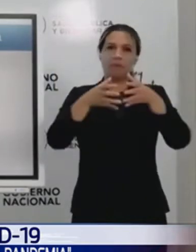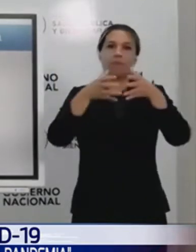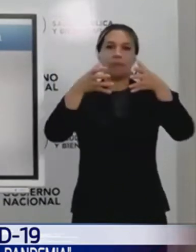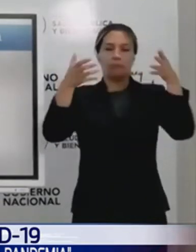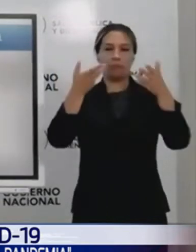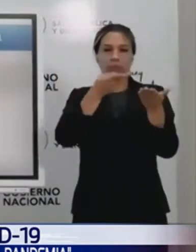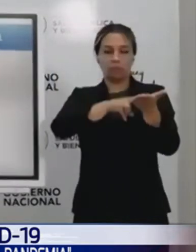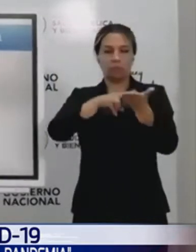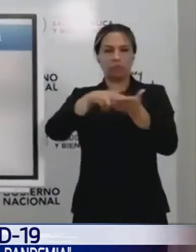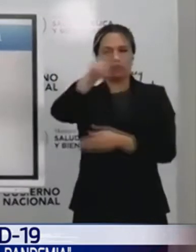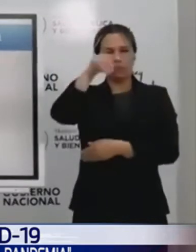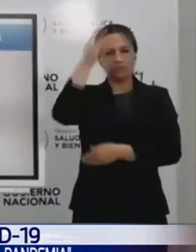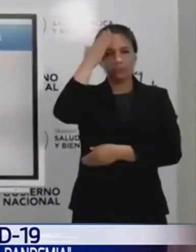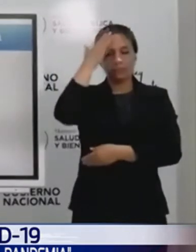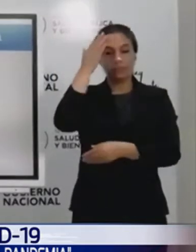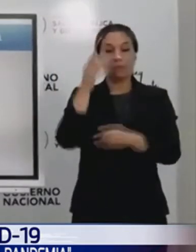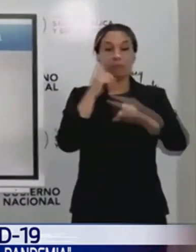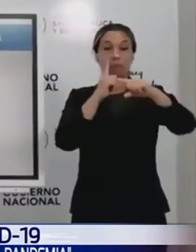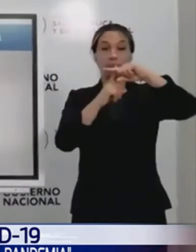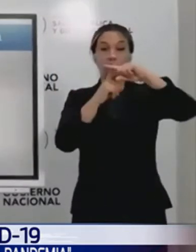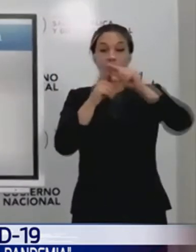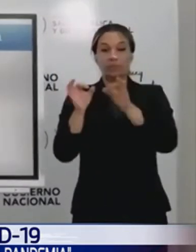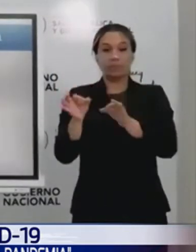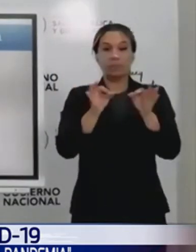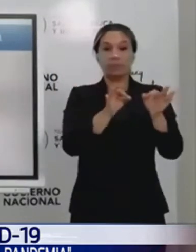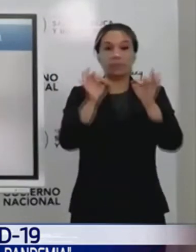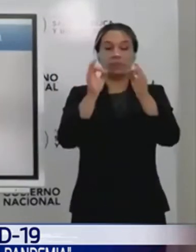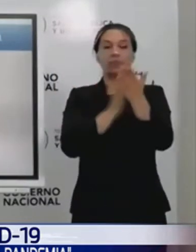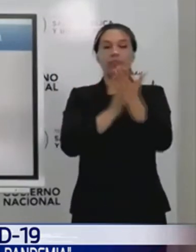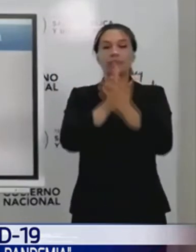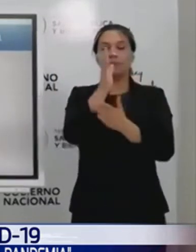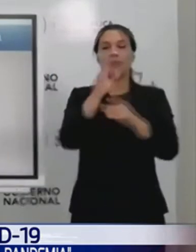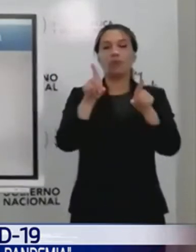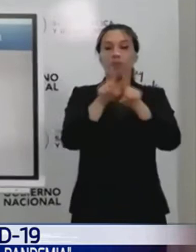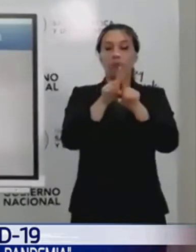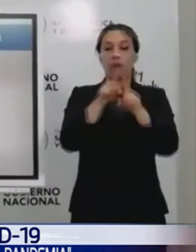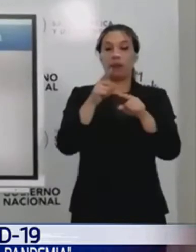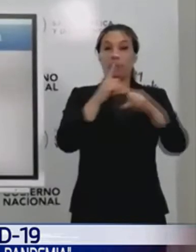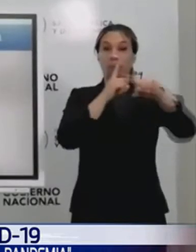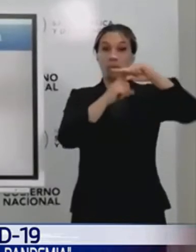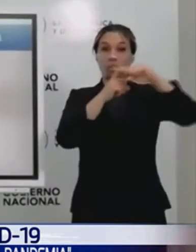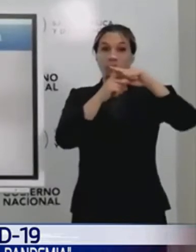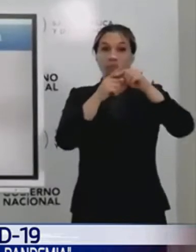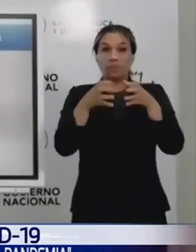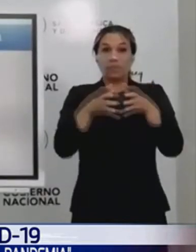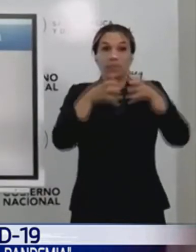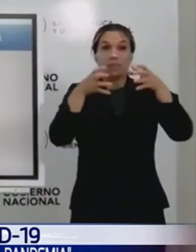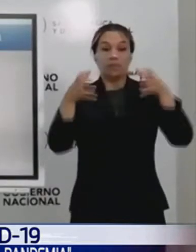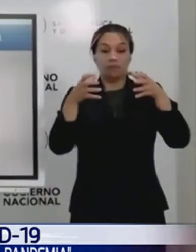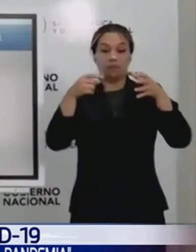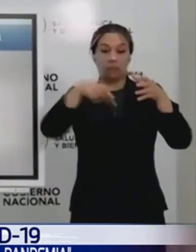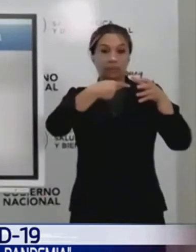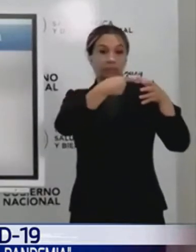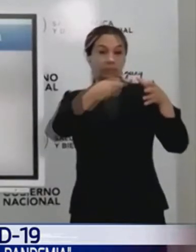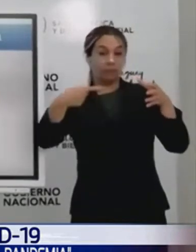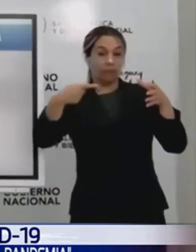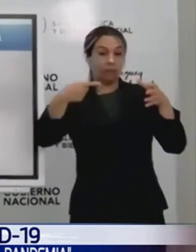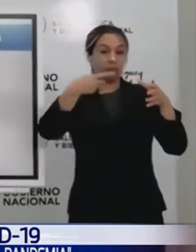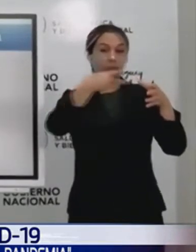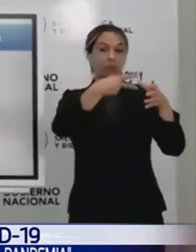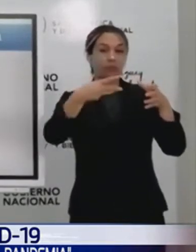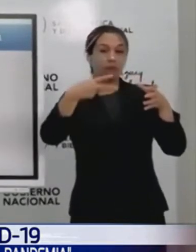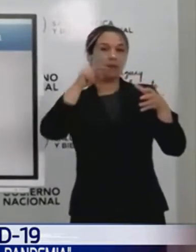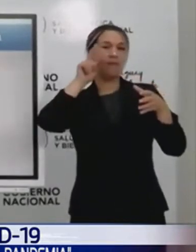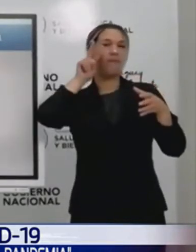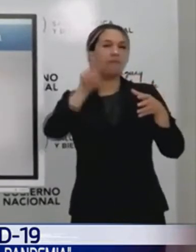la curva de casos contagiados siempre anticipa en una o dos semanas el inicio de un ascenso o de un